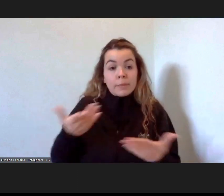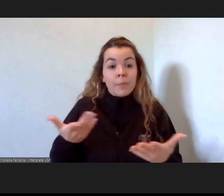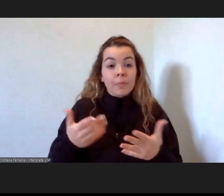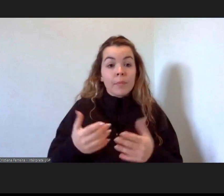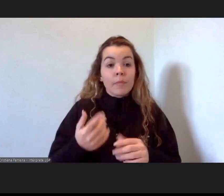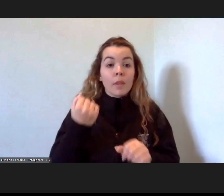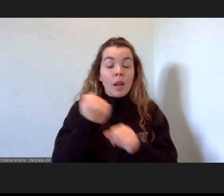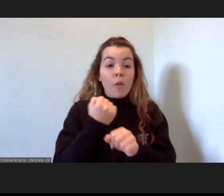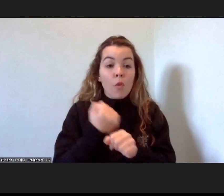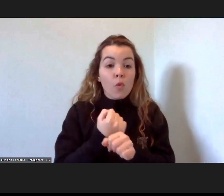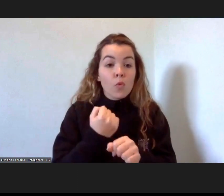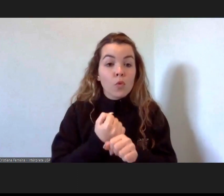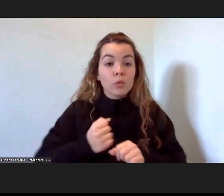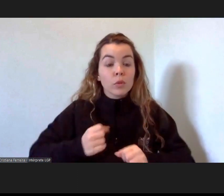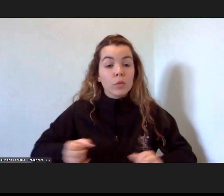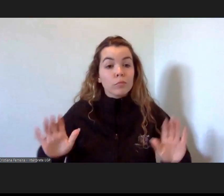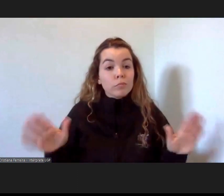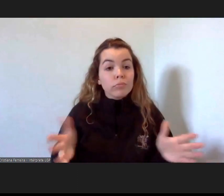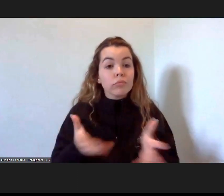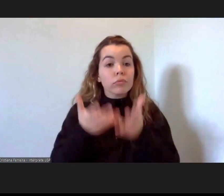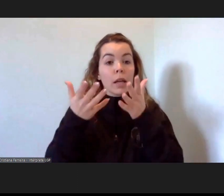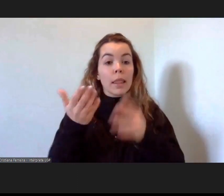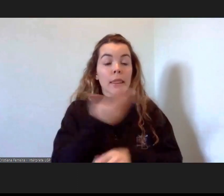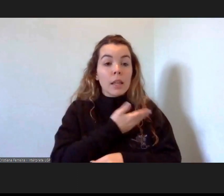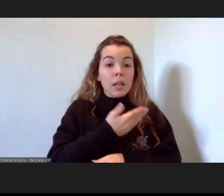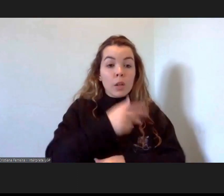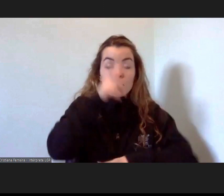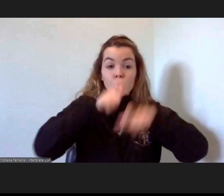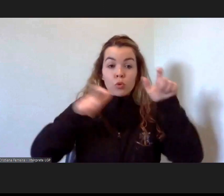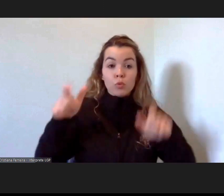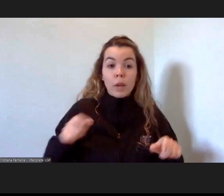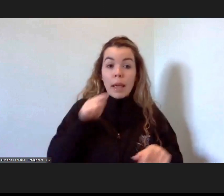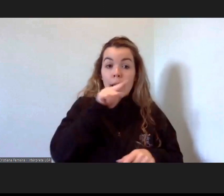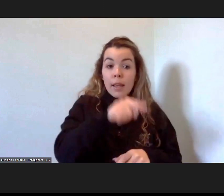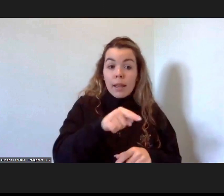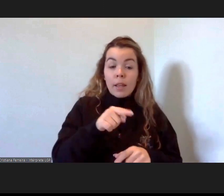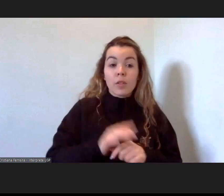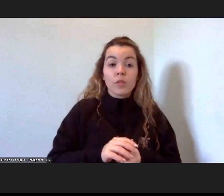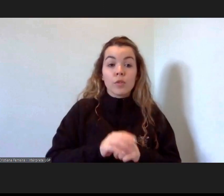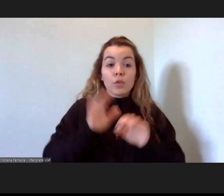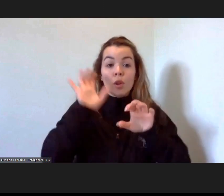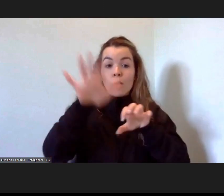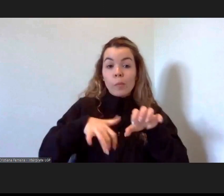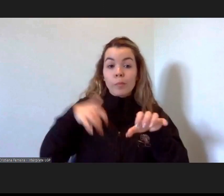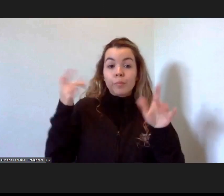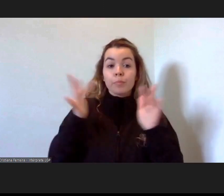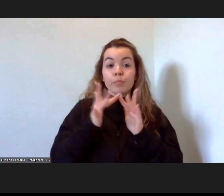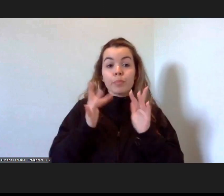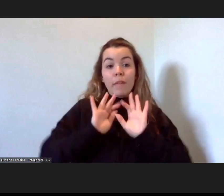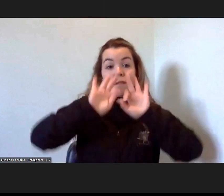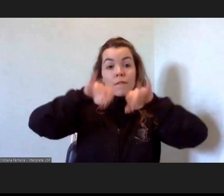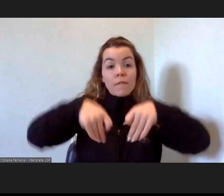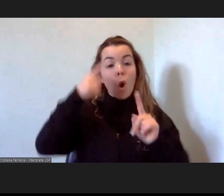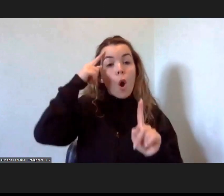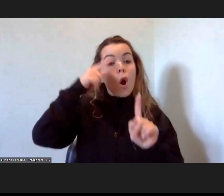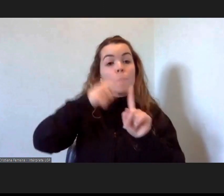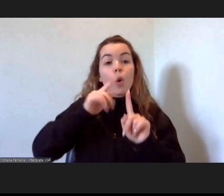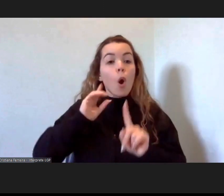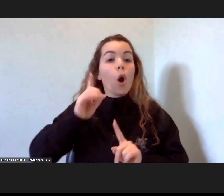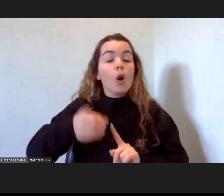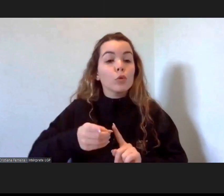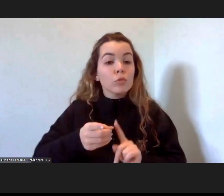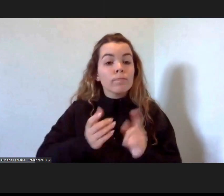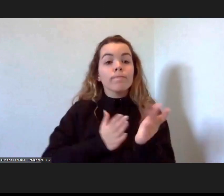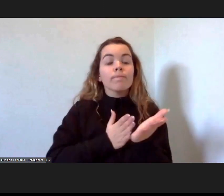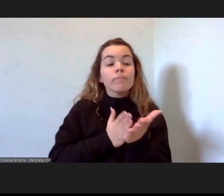dos direitos humanos, este webinar, na forma como foi concebido, este webinar final, pretende dar uma sequência